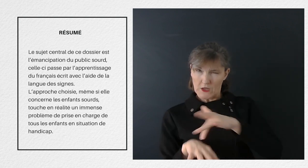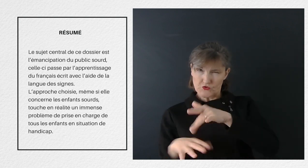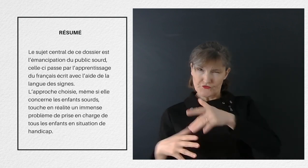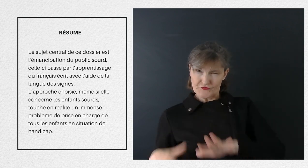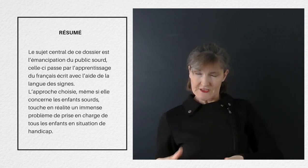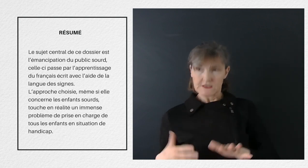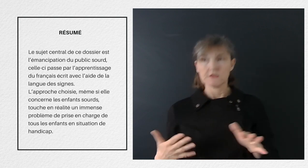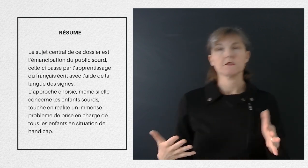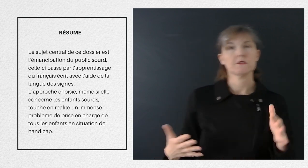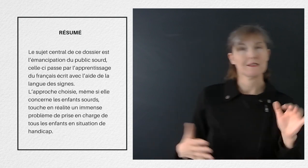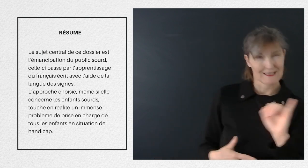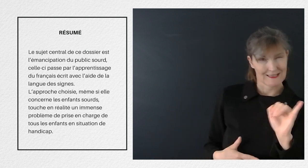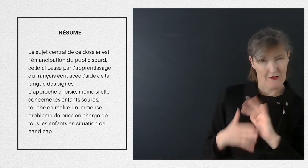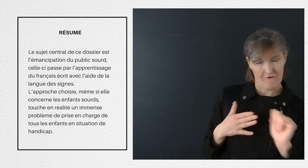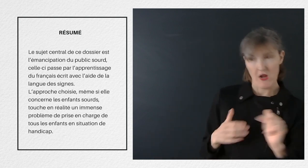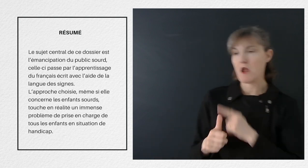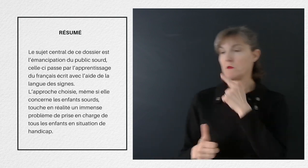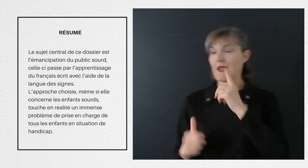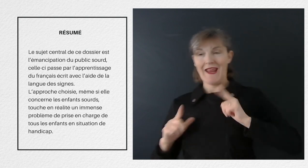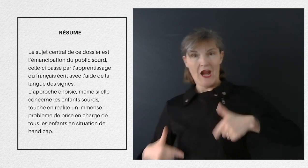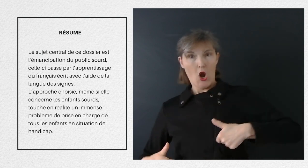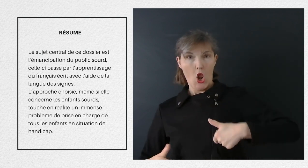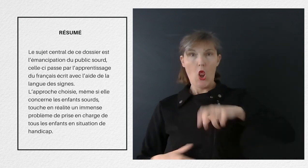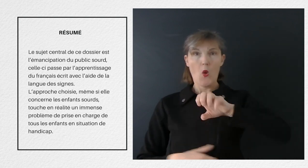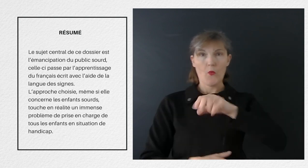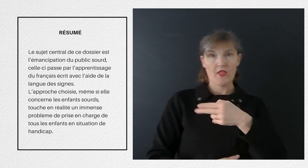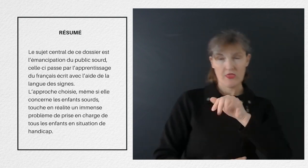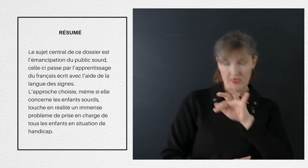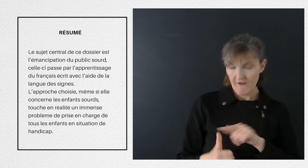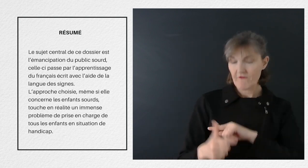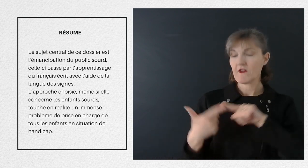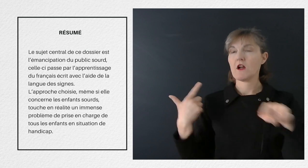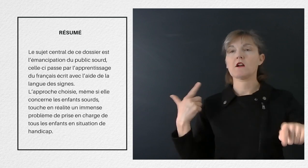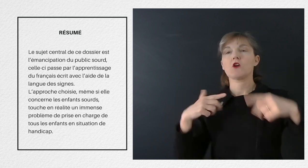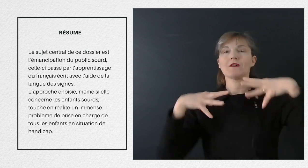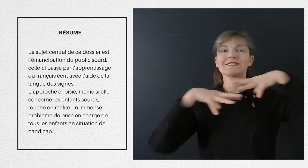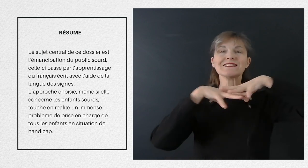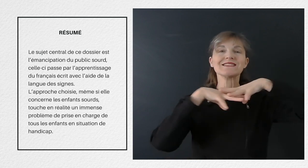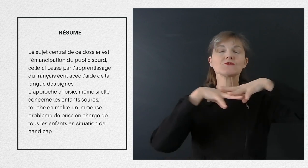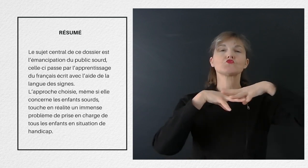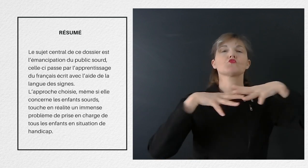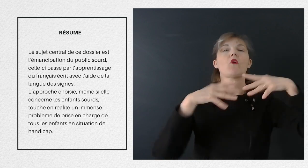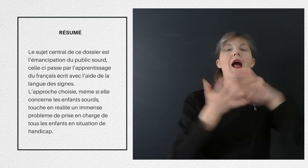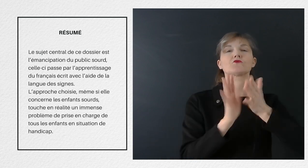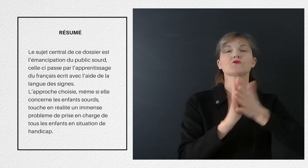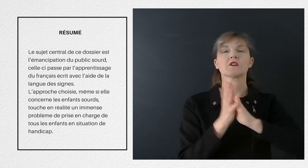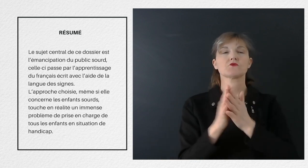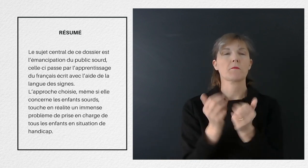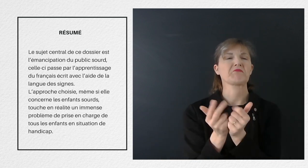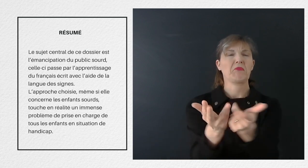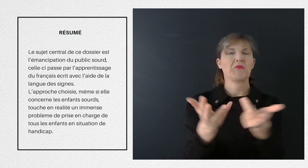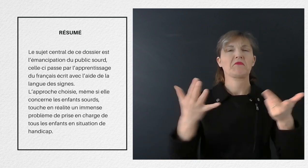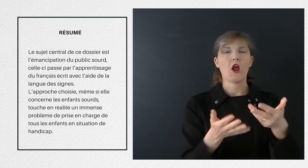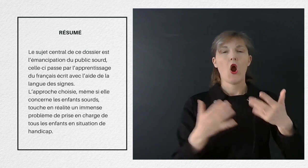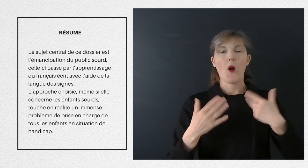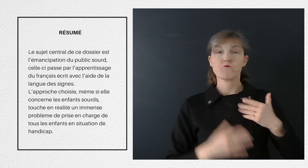tenant compte des acteurs déjà actifs, l'école Nathalie Froitier, SARL, le tissu